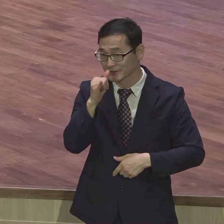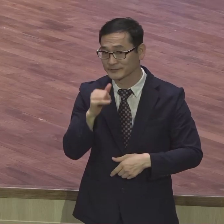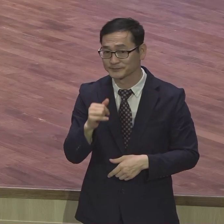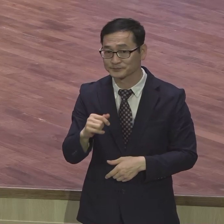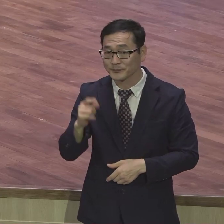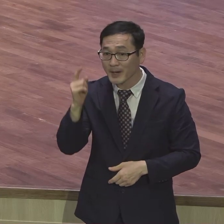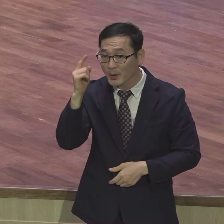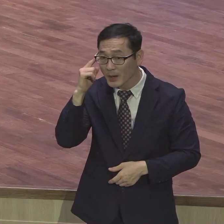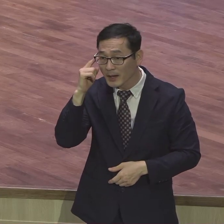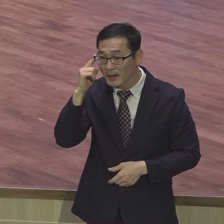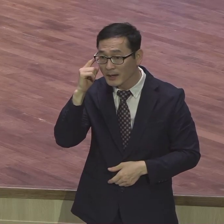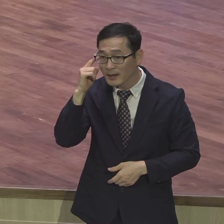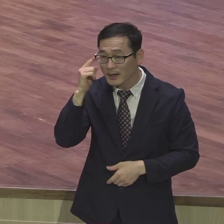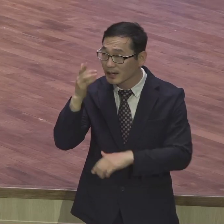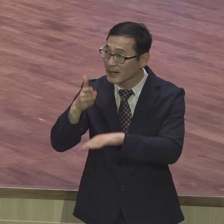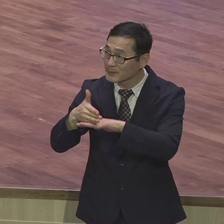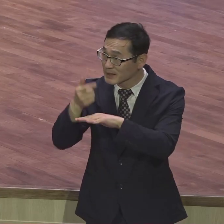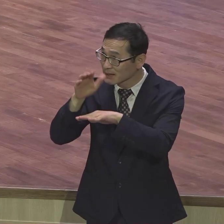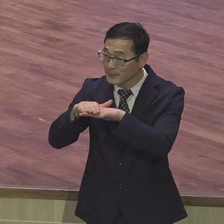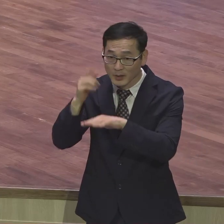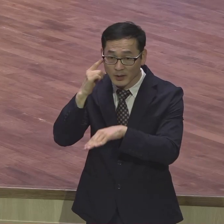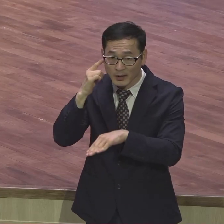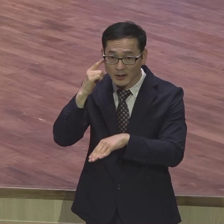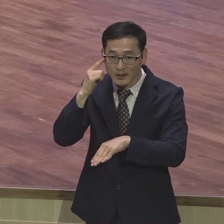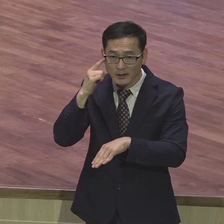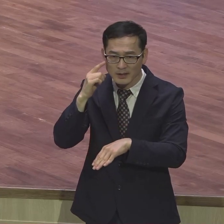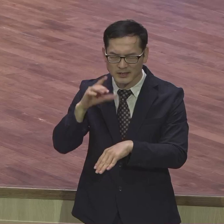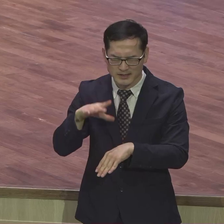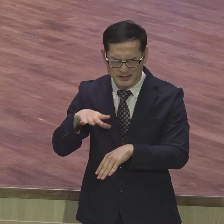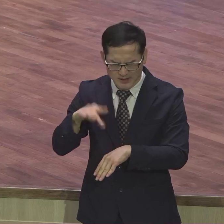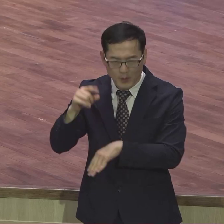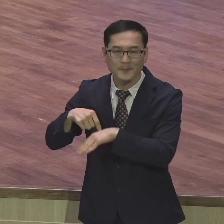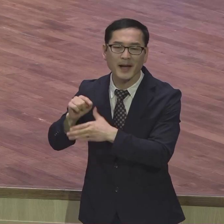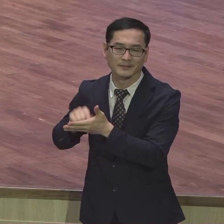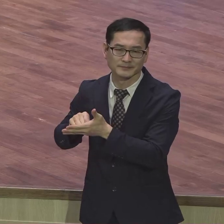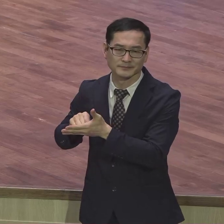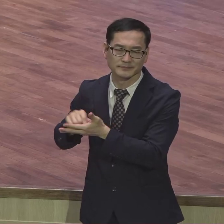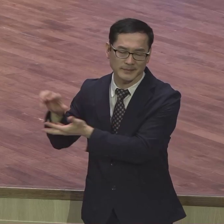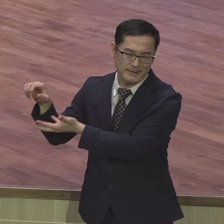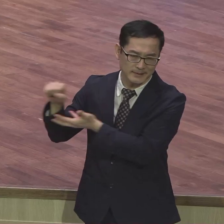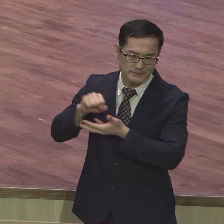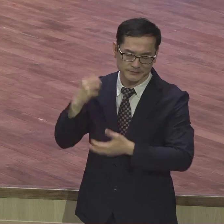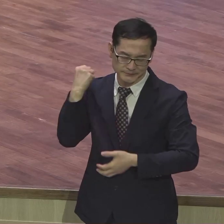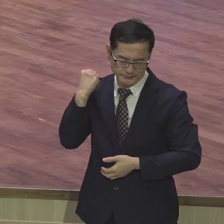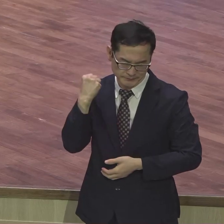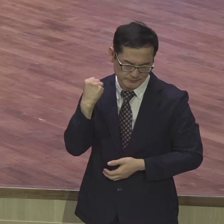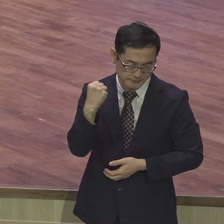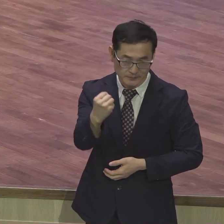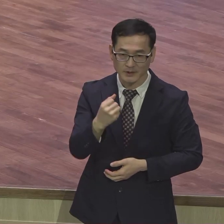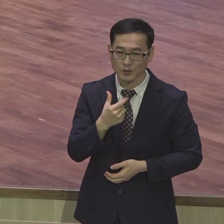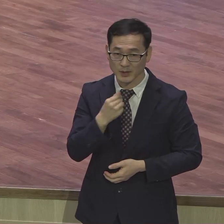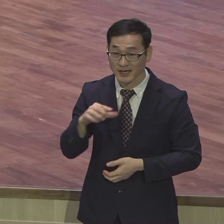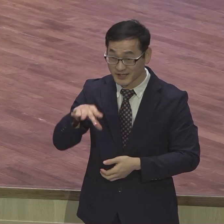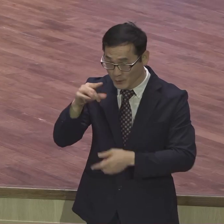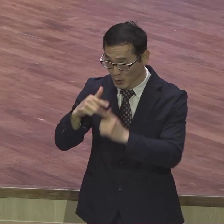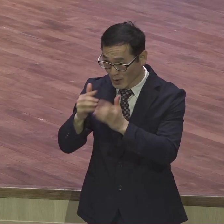초심으로 돌아가자. 개척할 때 그 복음의 열정, 순수성을 가지고